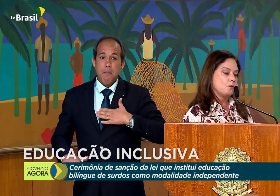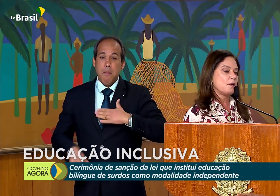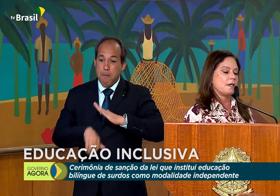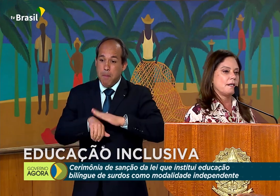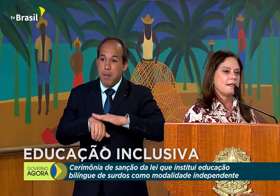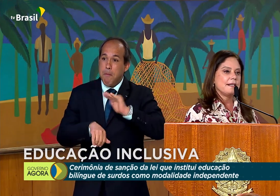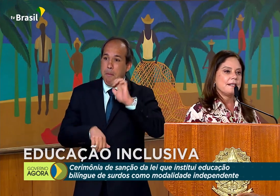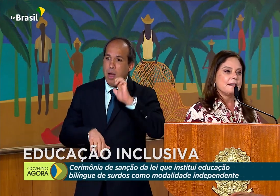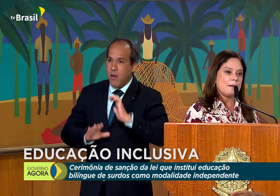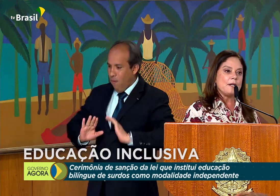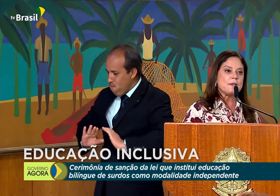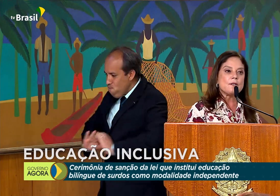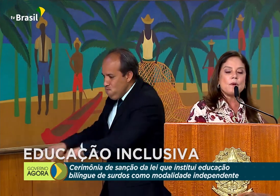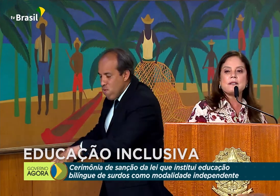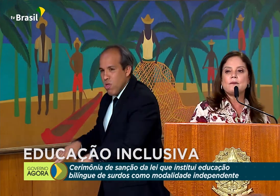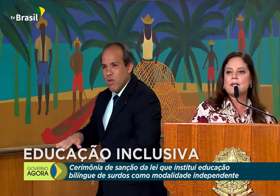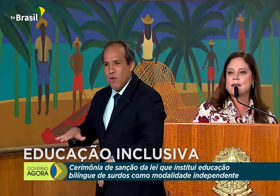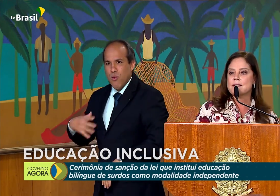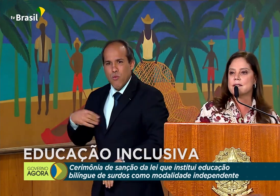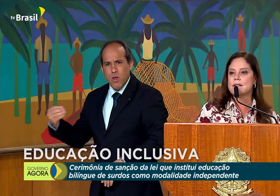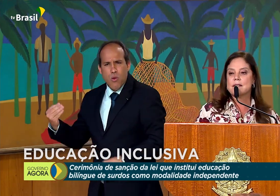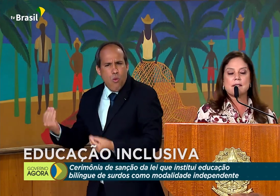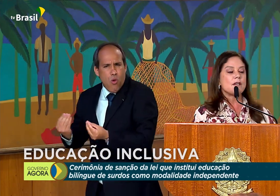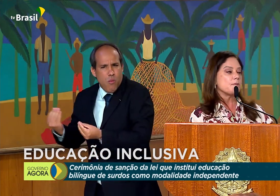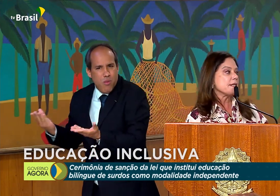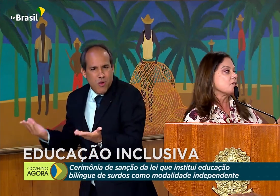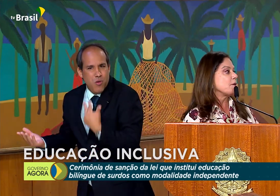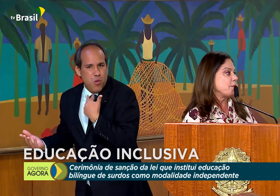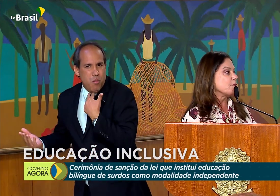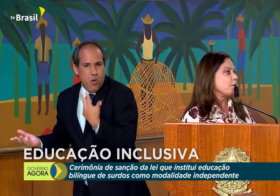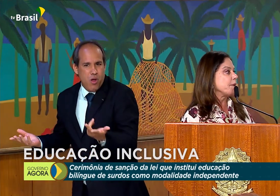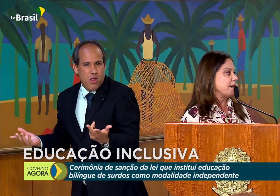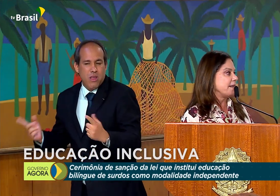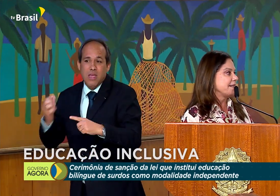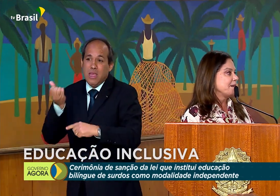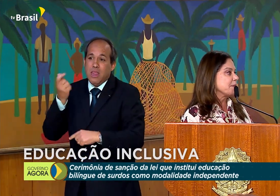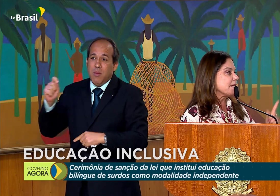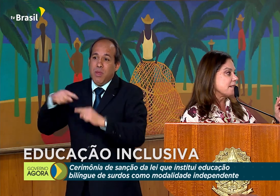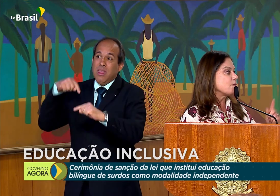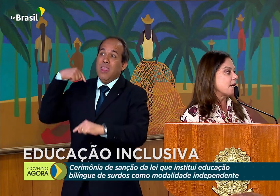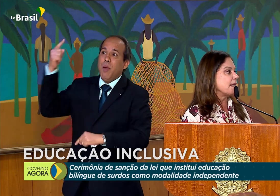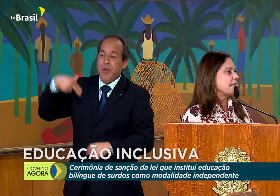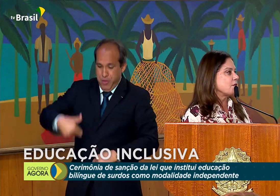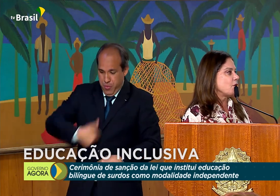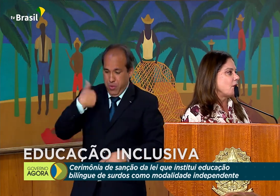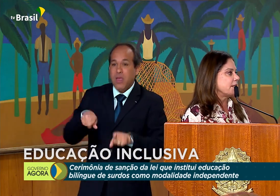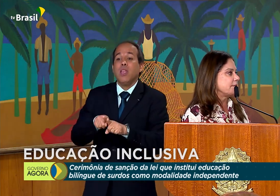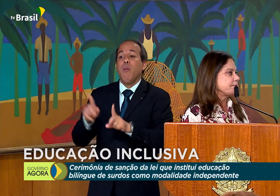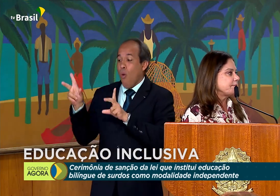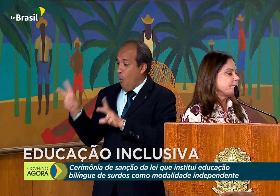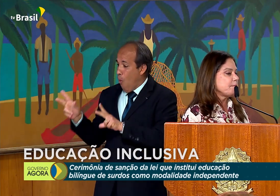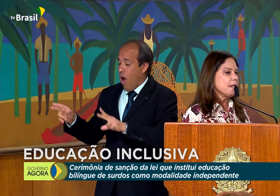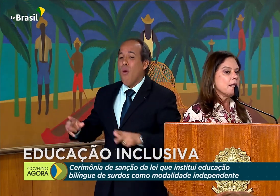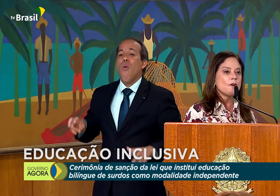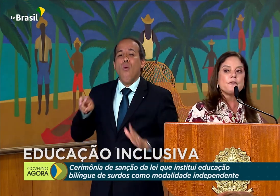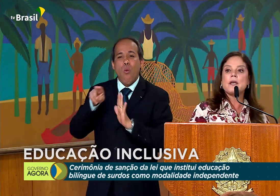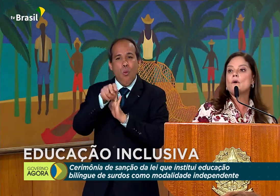Nunca. Mas numa situação dessa, seis meses depois eu me operei, precisei usar cadeira de roda. E eu fiquei